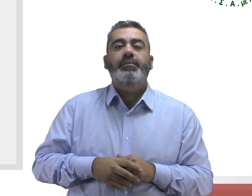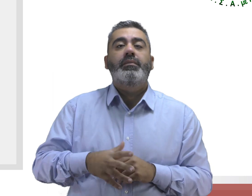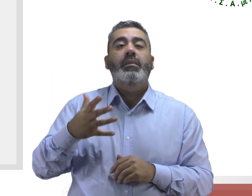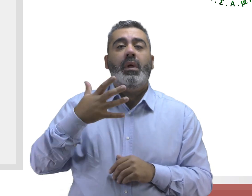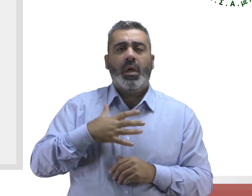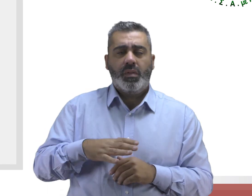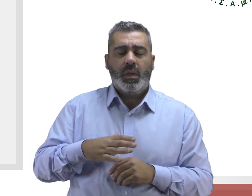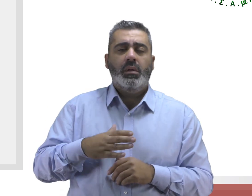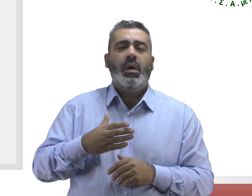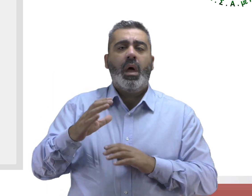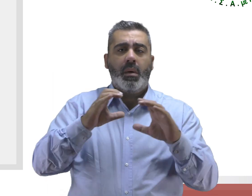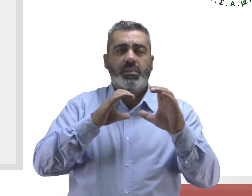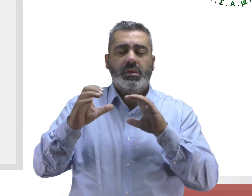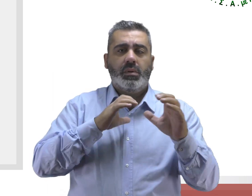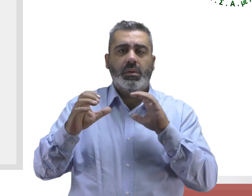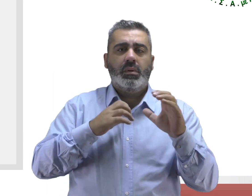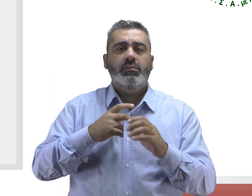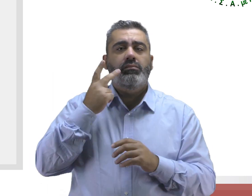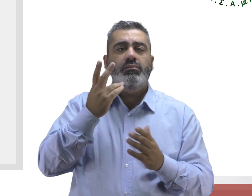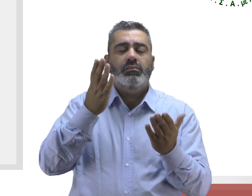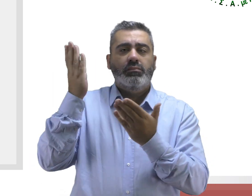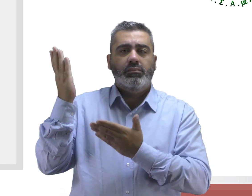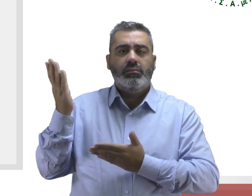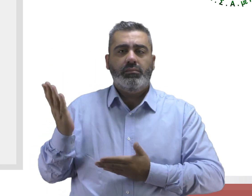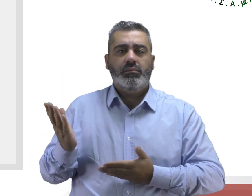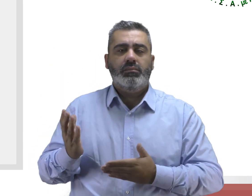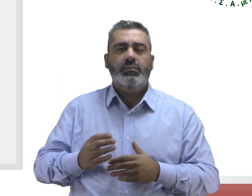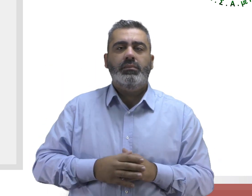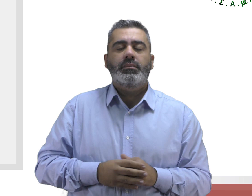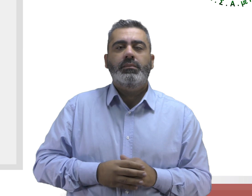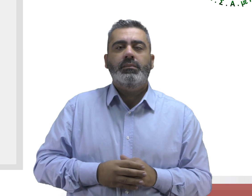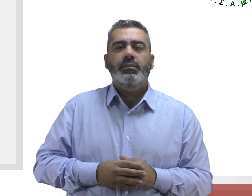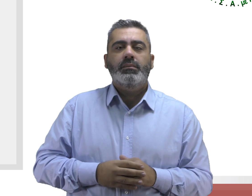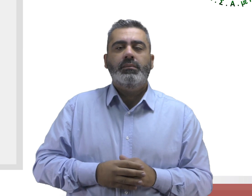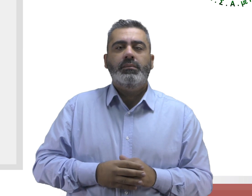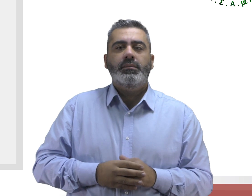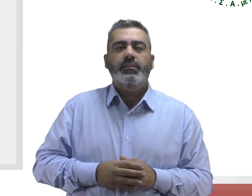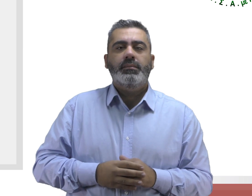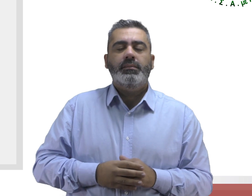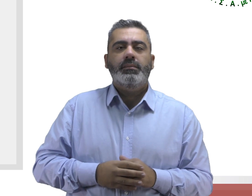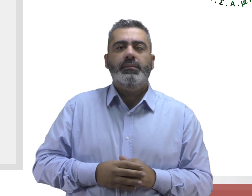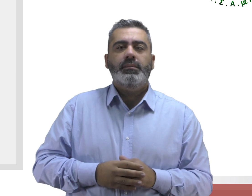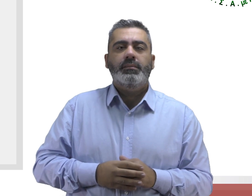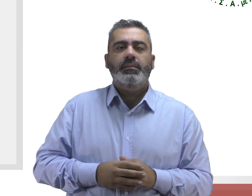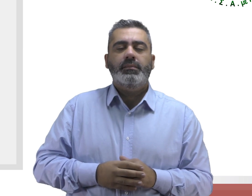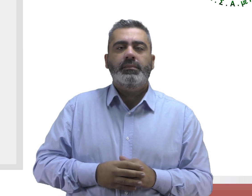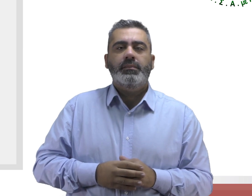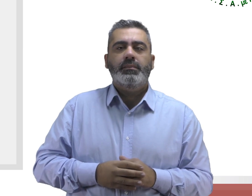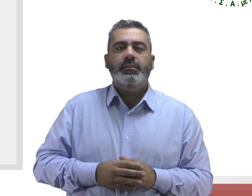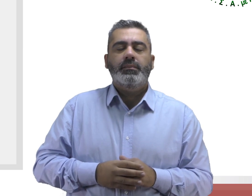Επικοινωνίας. Ηλεκτρονικό ταχυδρομείο, τηλέφωνο, φάξ και ιστότοπος. Τέλος σελίδας 4. Με